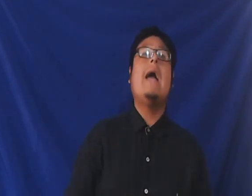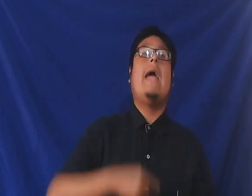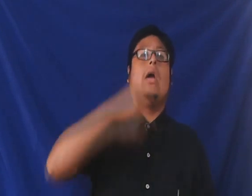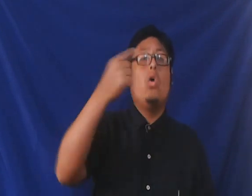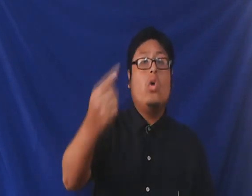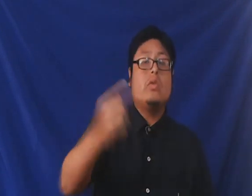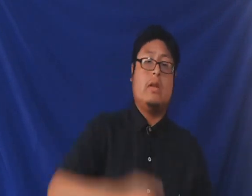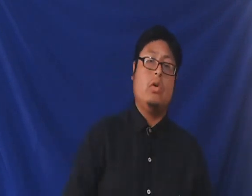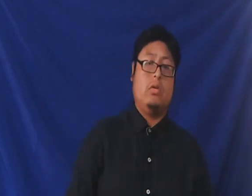en contra de Dios.